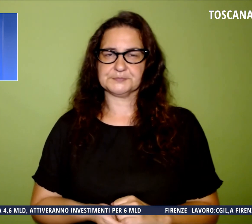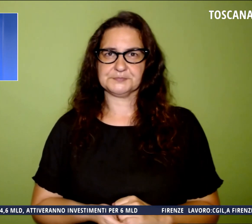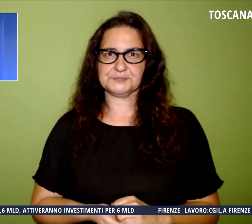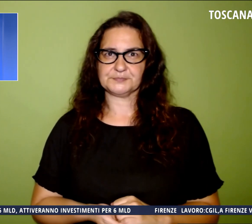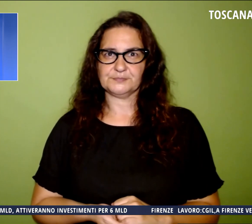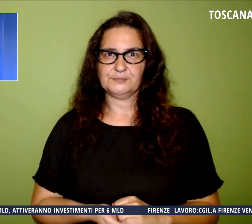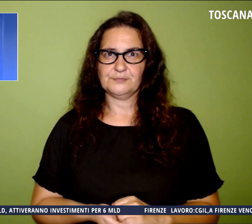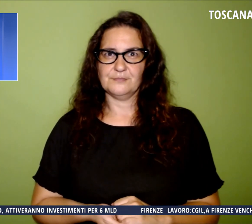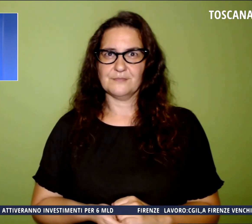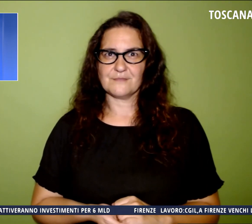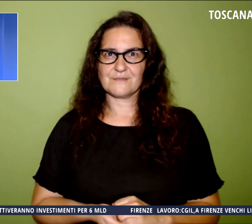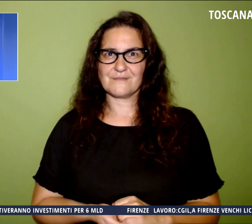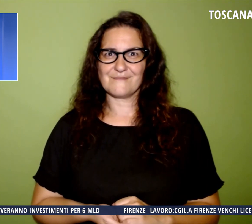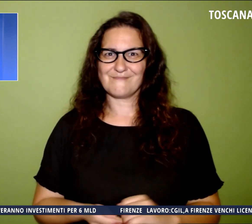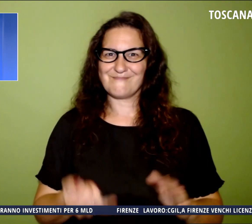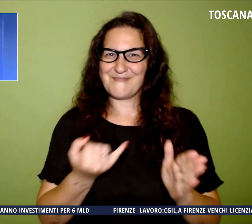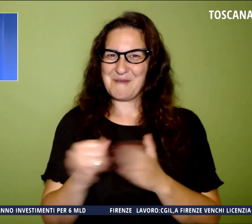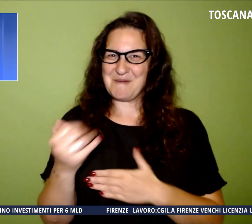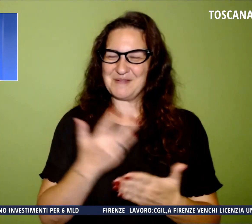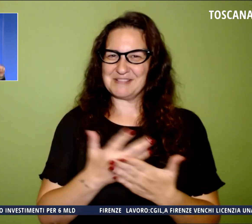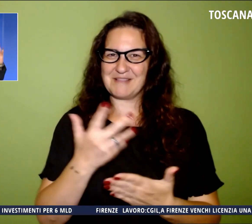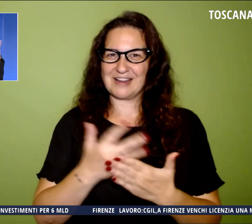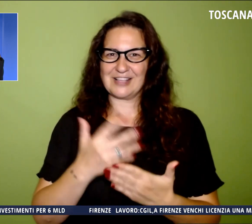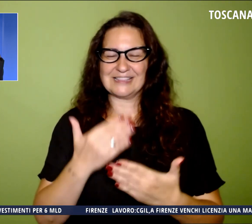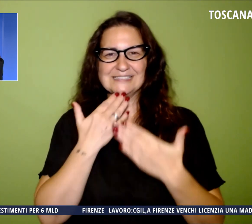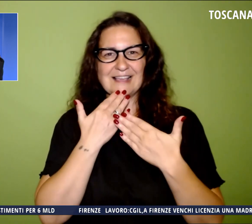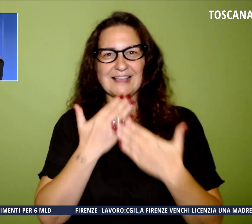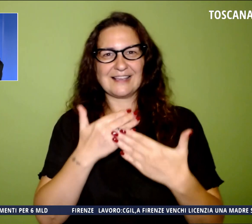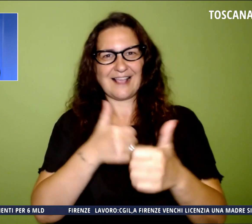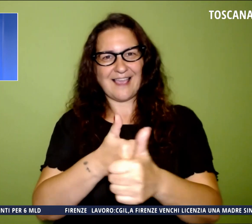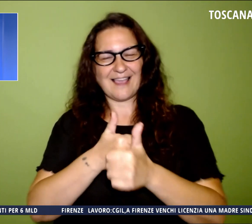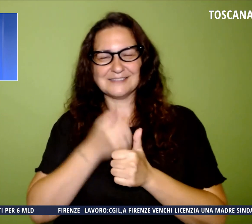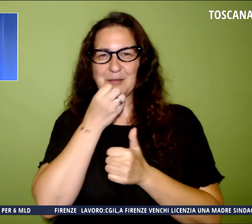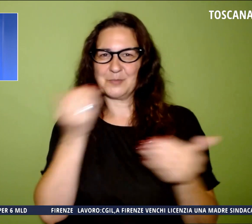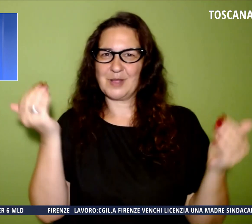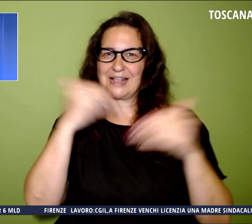Con l'intellegionale mi fermo qui, grazie per averci seguito, buona serata a tutti e arrivederci.